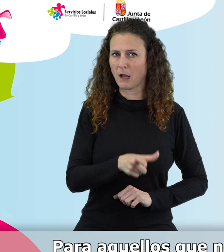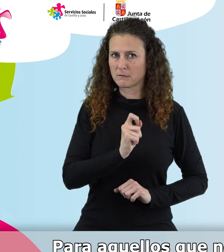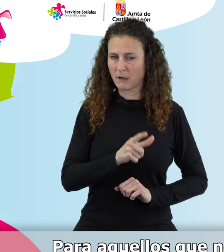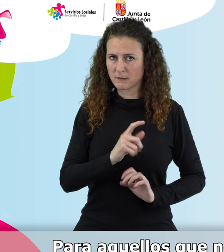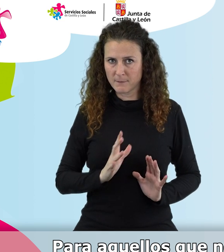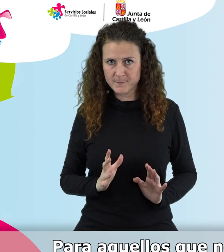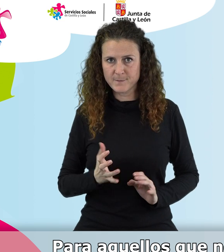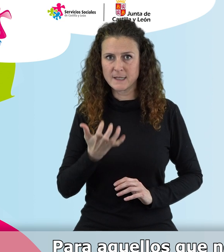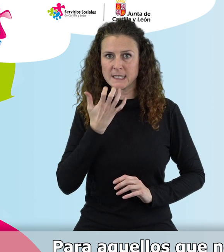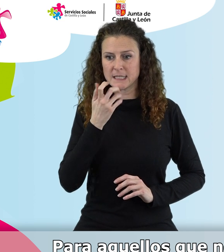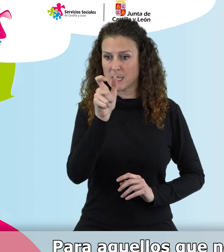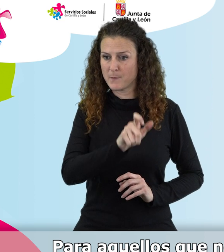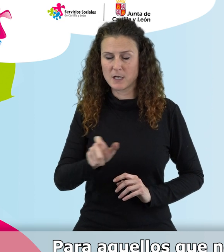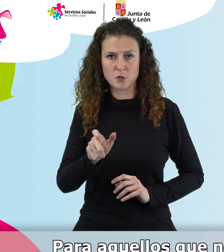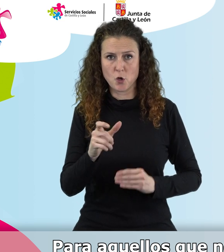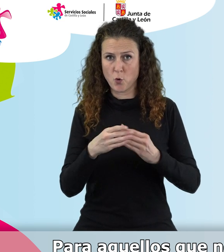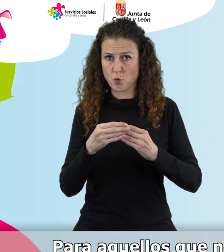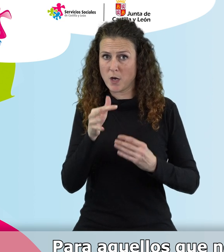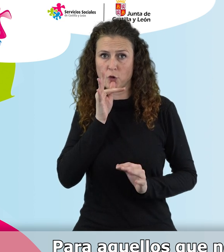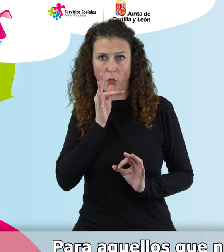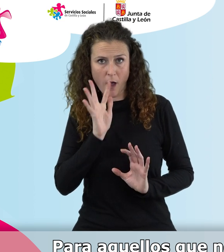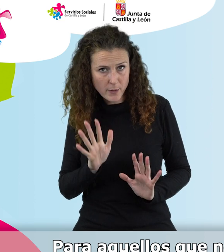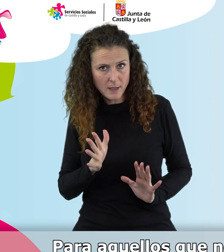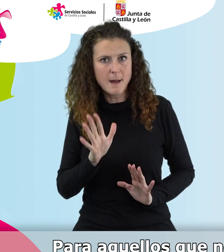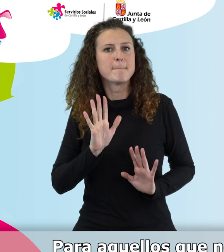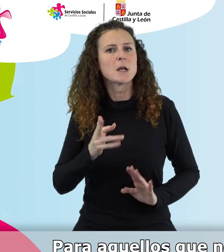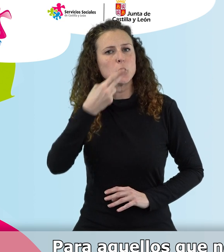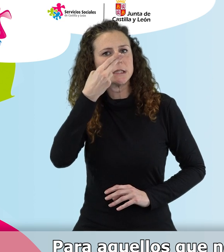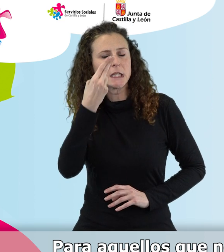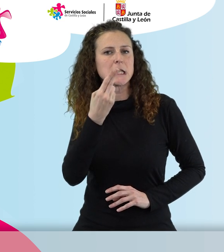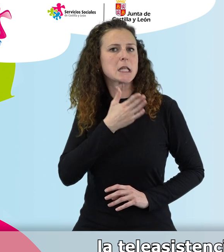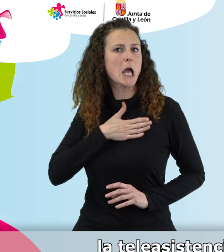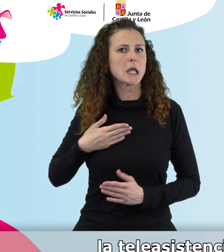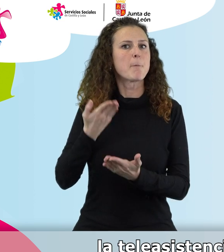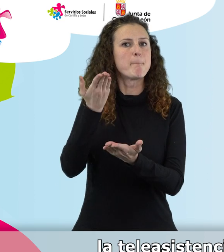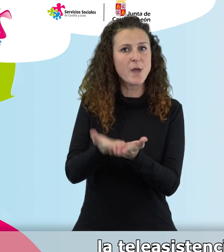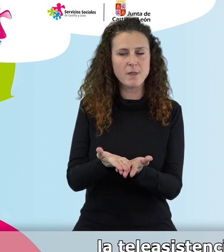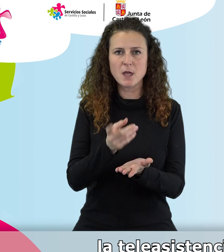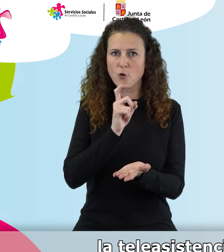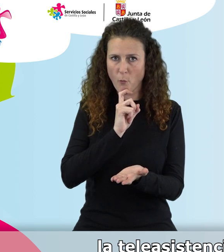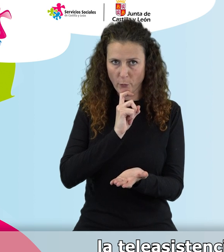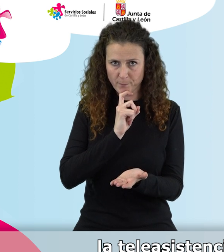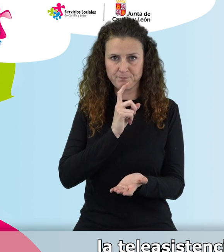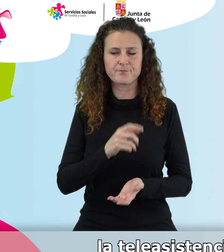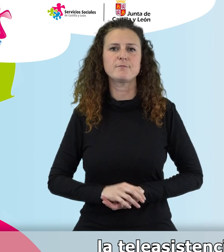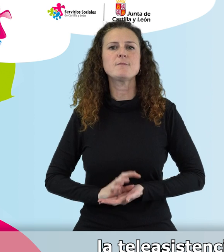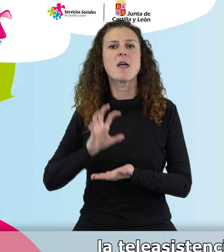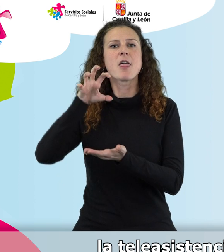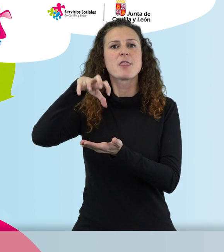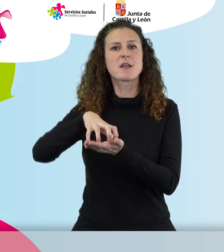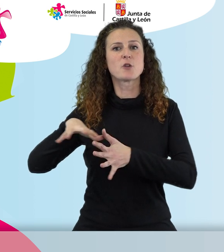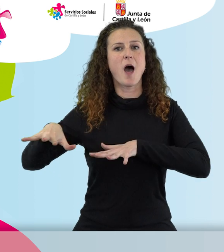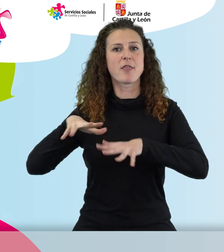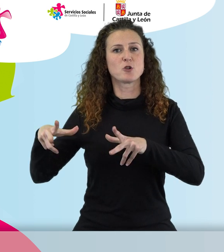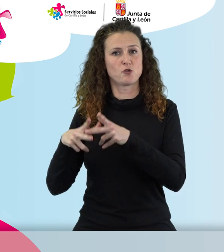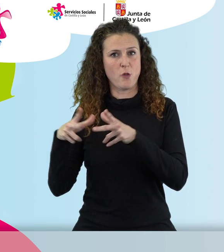Para aquellos que no sean todavía usuarios, si la quieran, la deseen, la teleasistencia se pide en los centros de acción